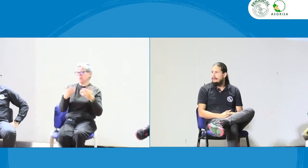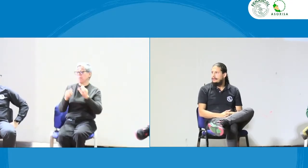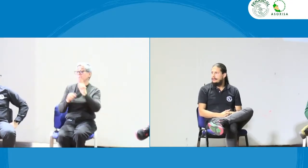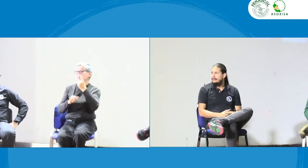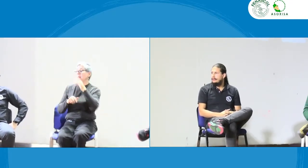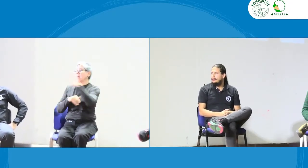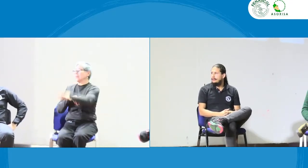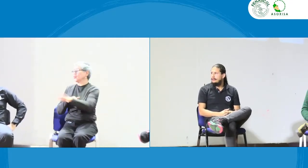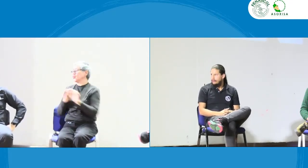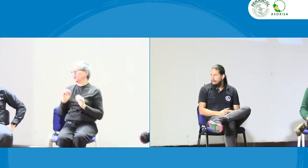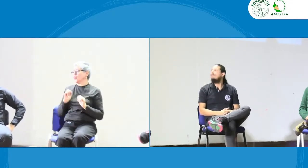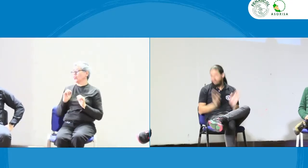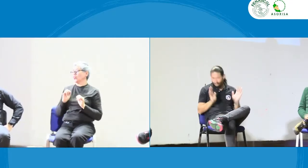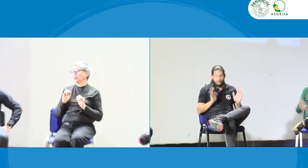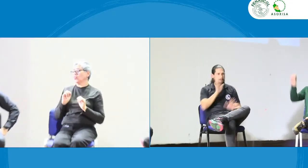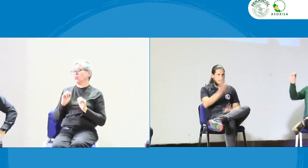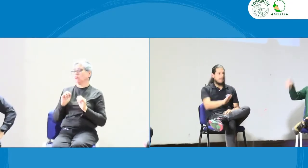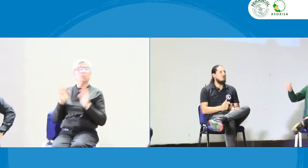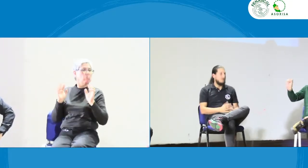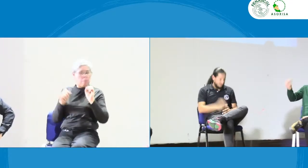creo que esto siempre como un primer paso.